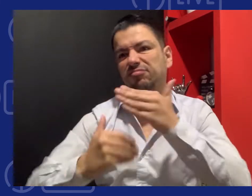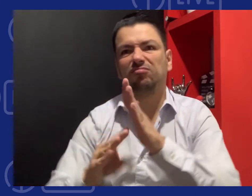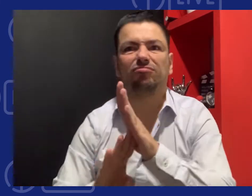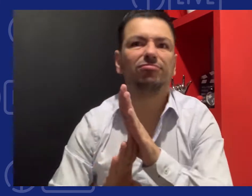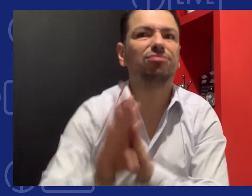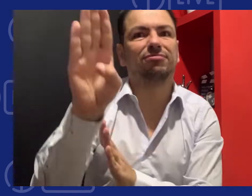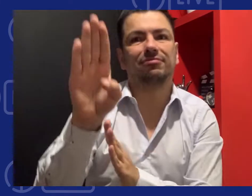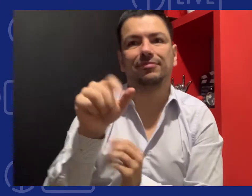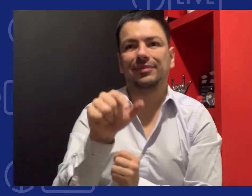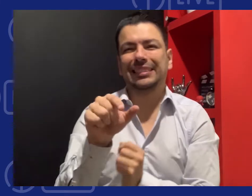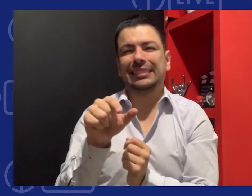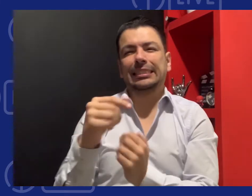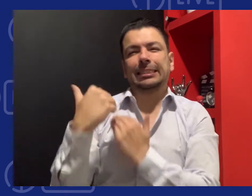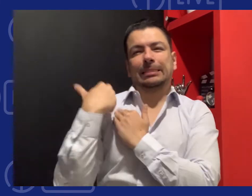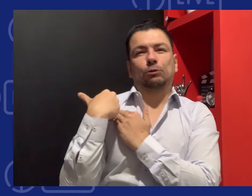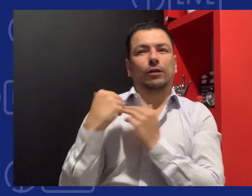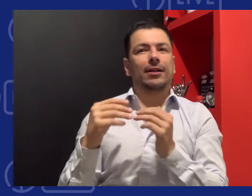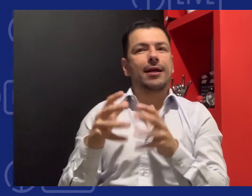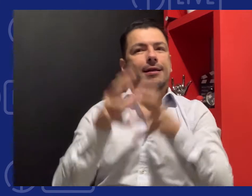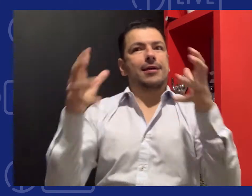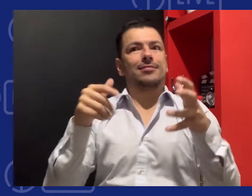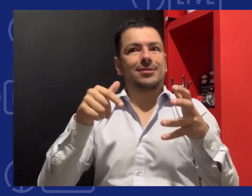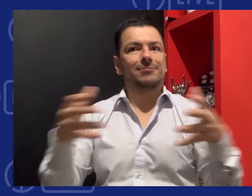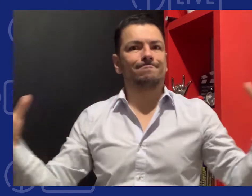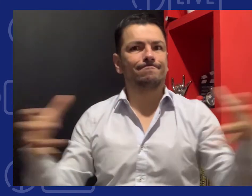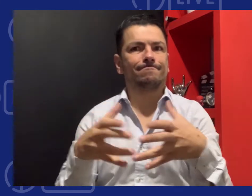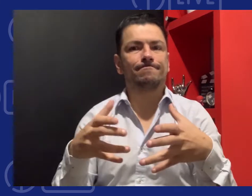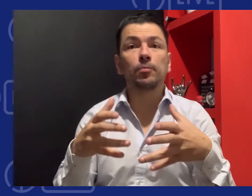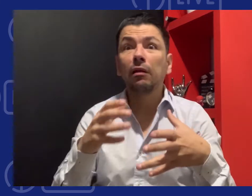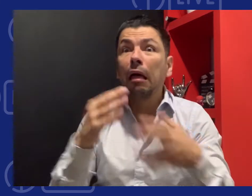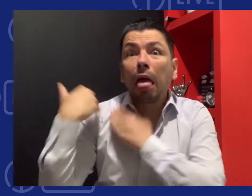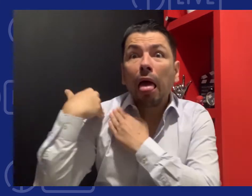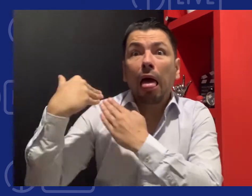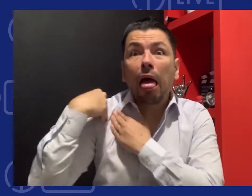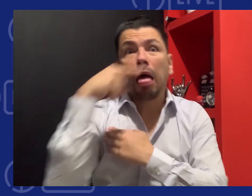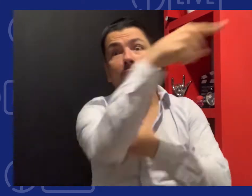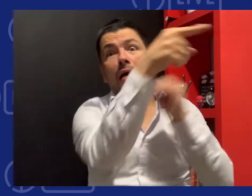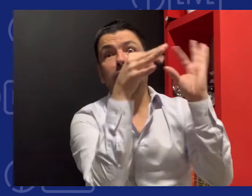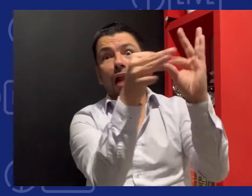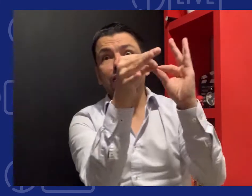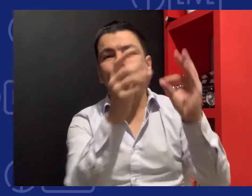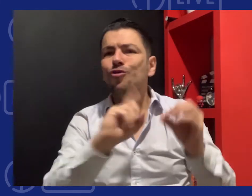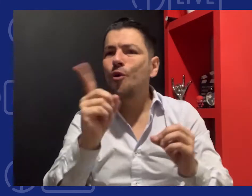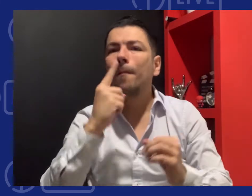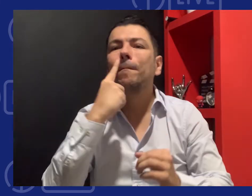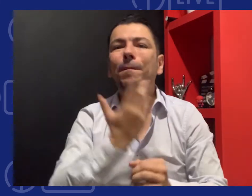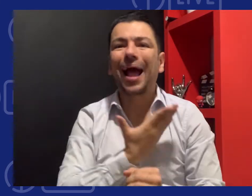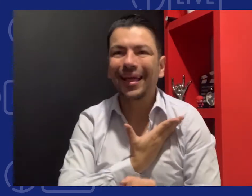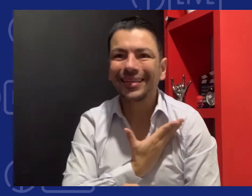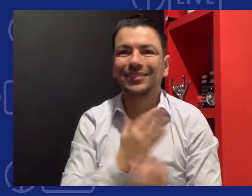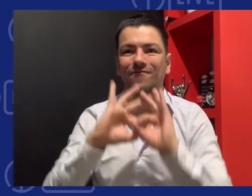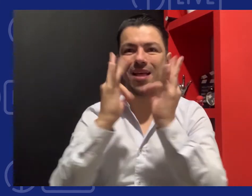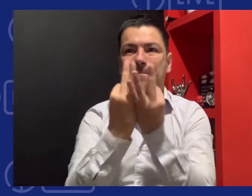sordos sea garantizado. Y que los padres tomen estas acciones